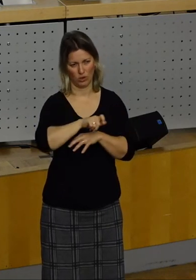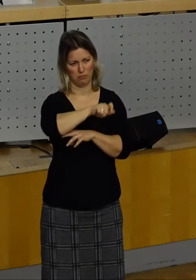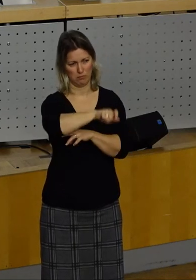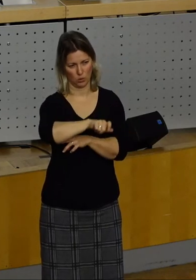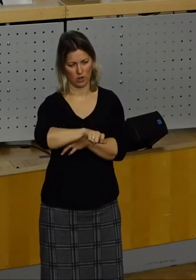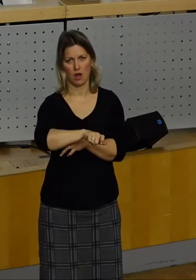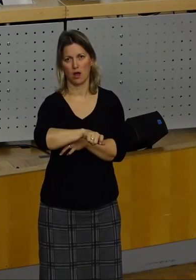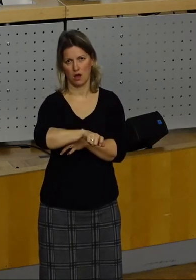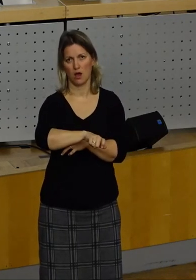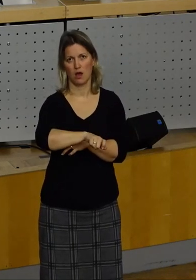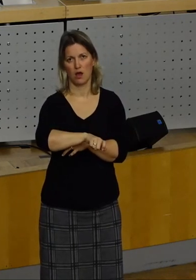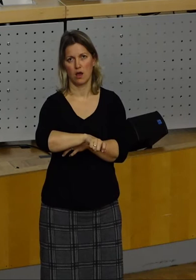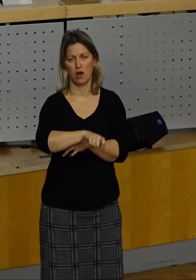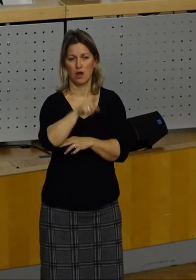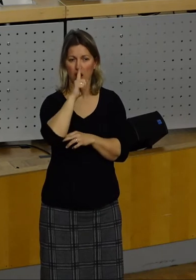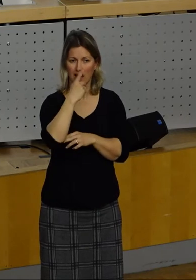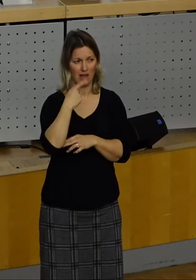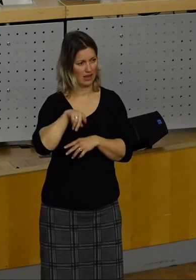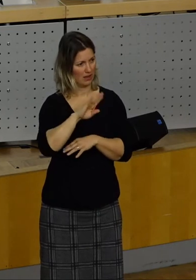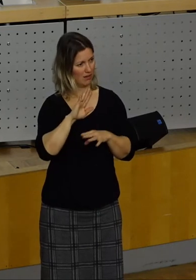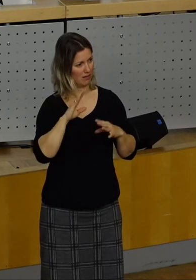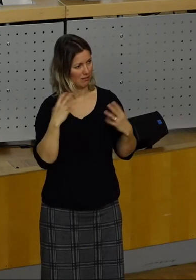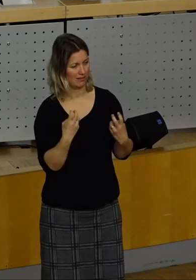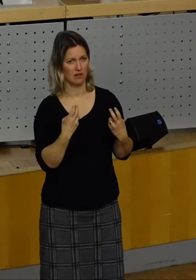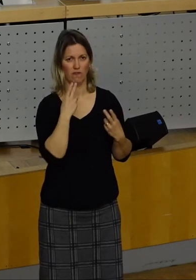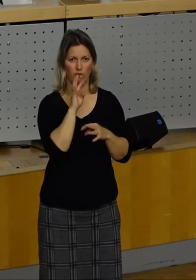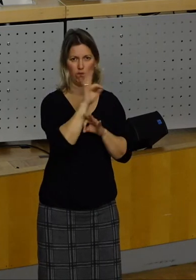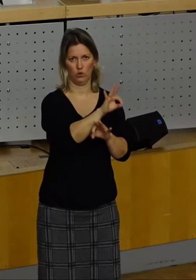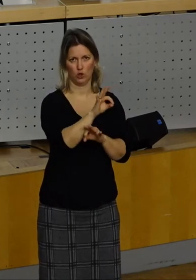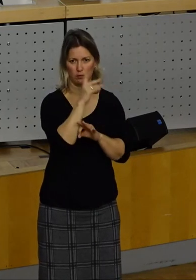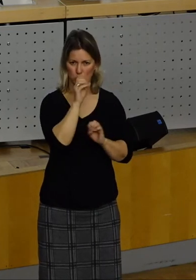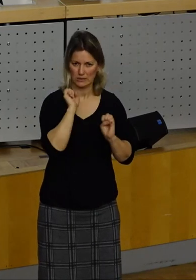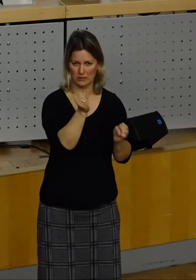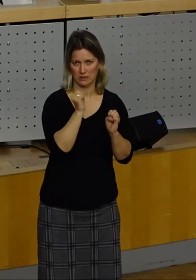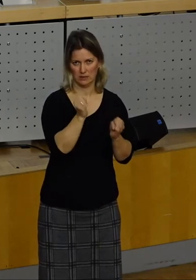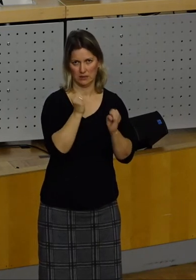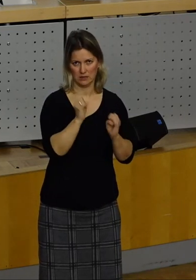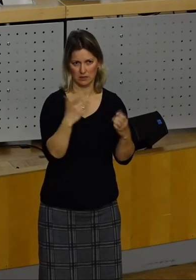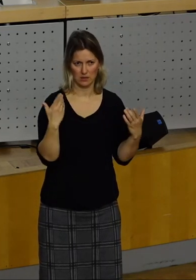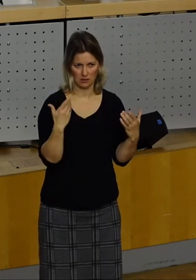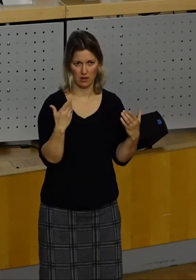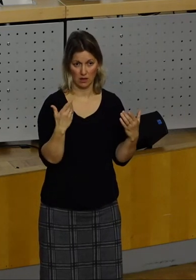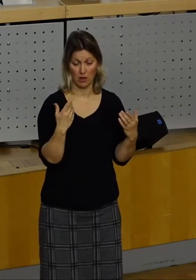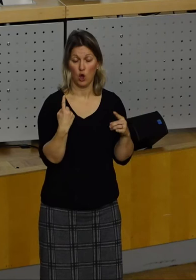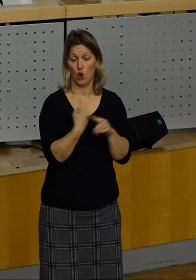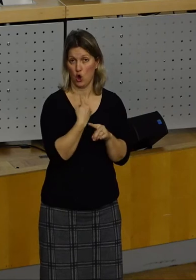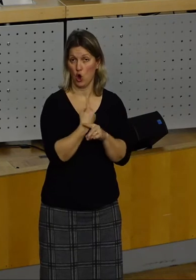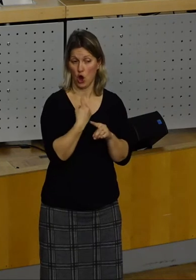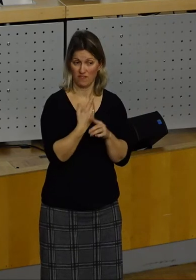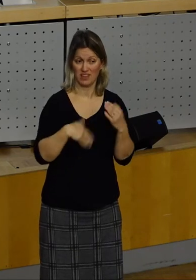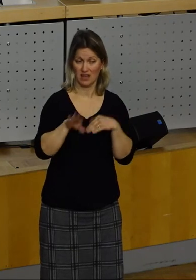zusammen sitzen, zu arbeiten, für unsere gemeinsamen, oft gemeinsamen,